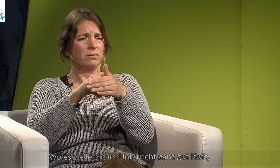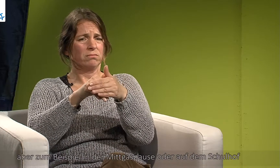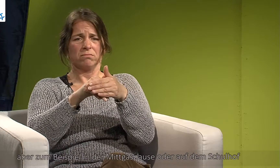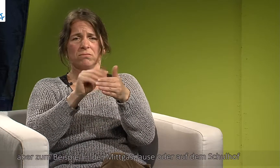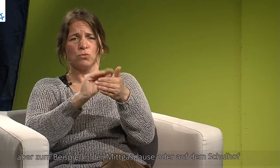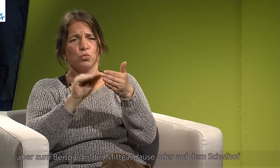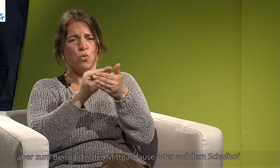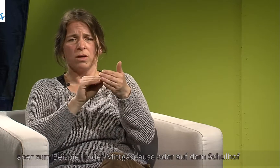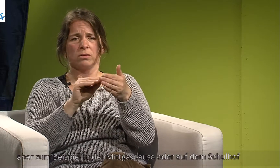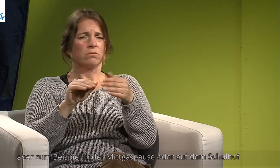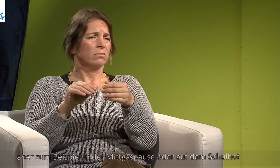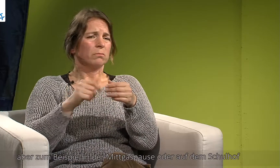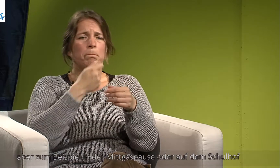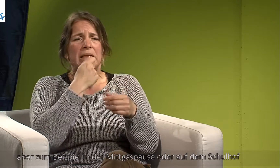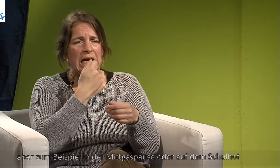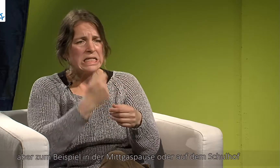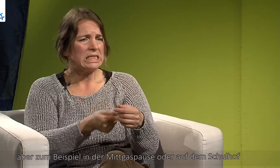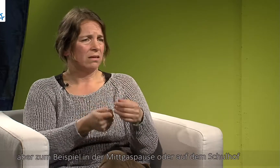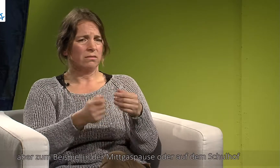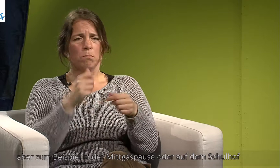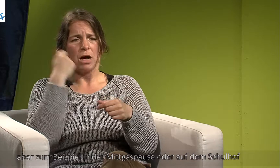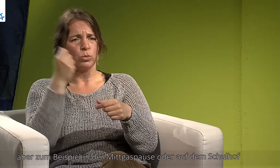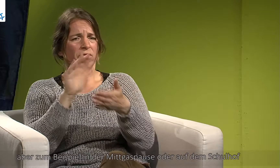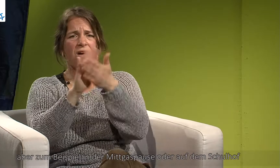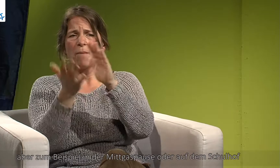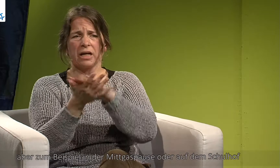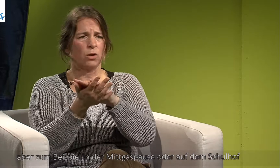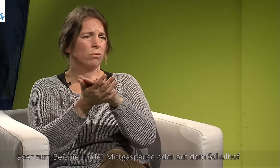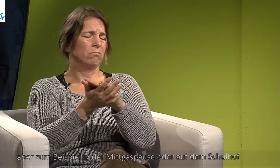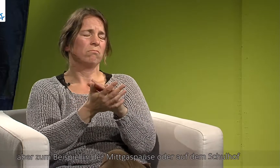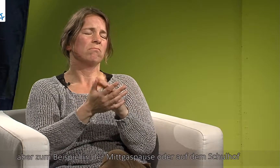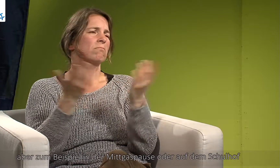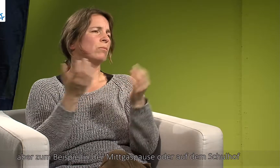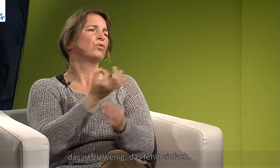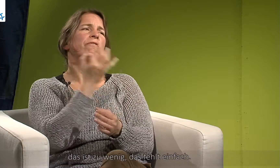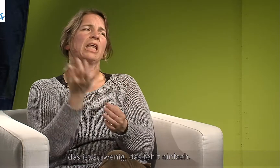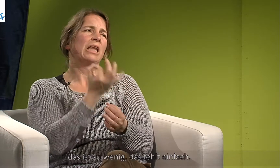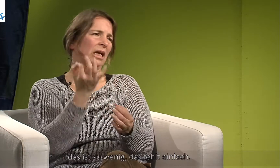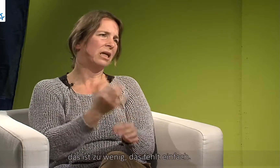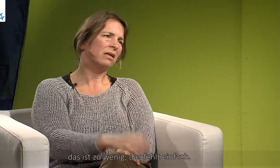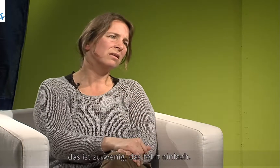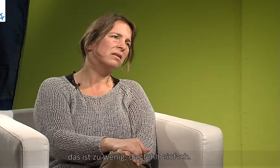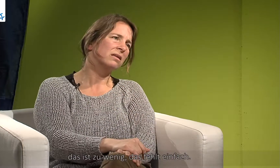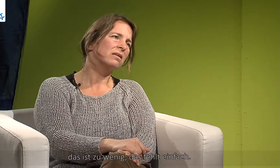Aber so zum Beispiel in der Mittagspause oder auf dem Schulhof, das ist einfach zu wenig. Das fehlt einfach.